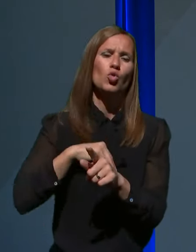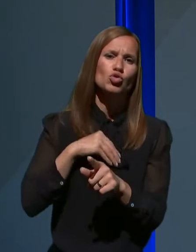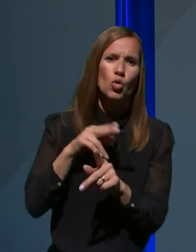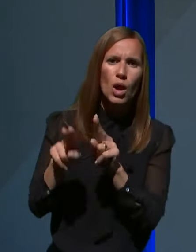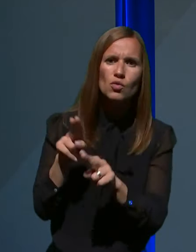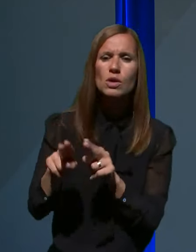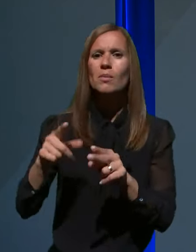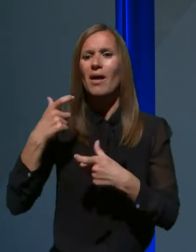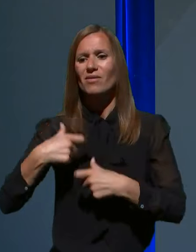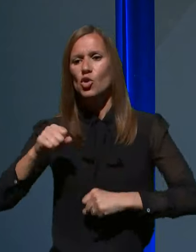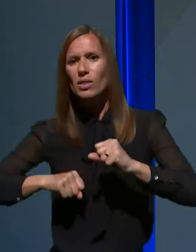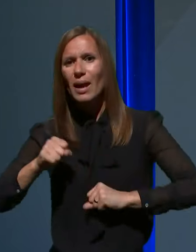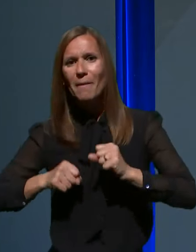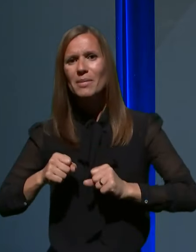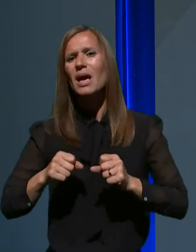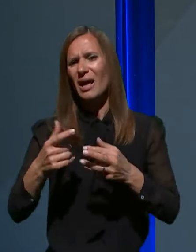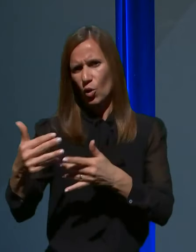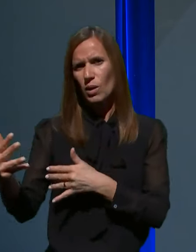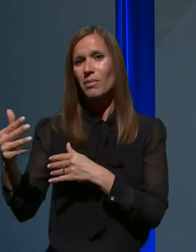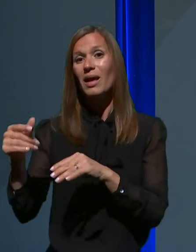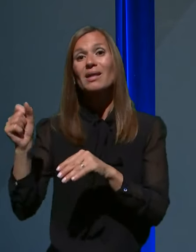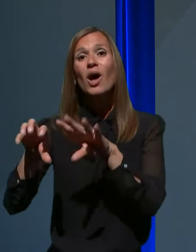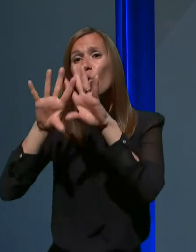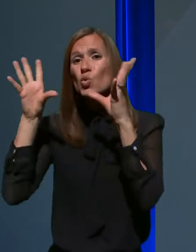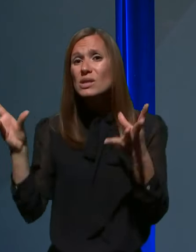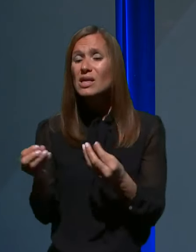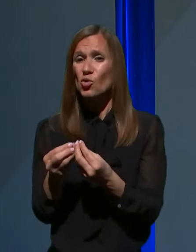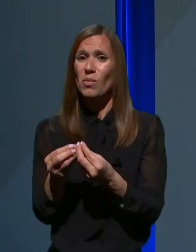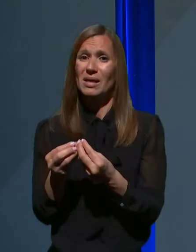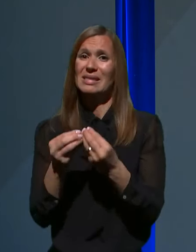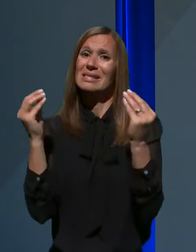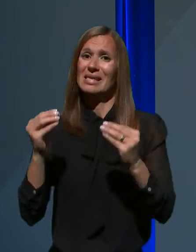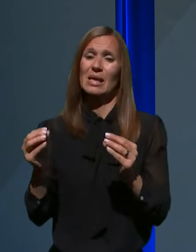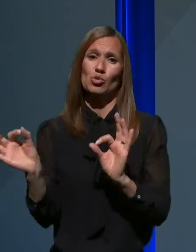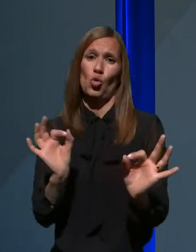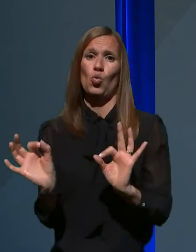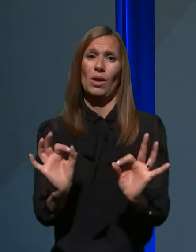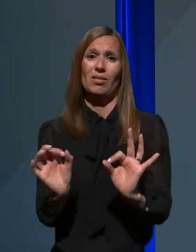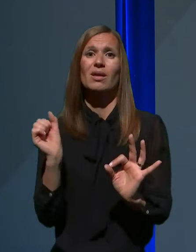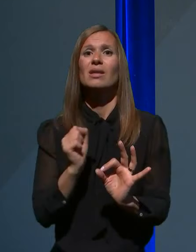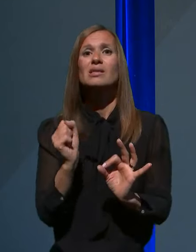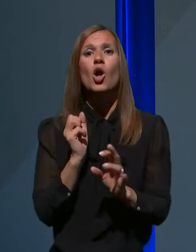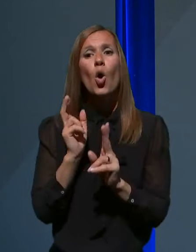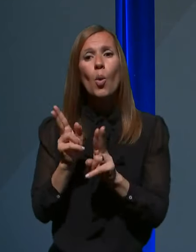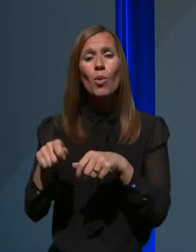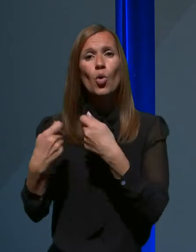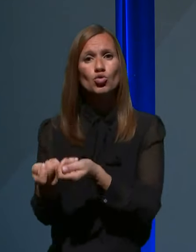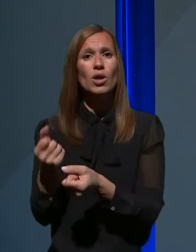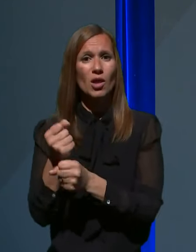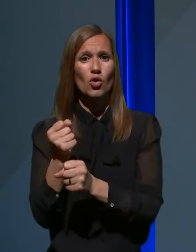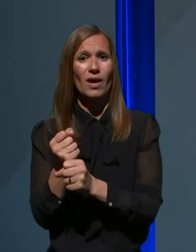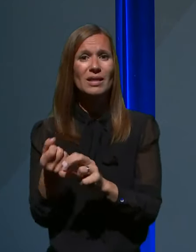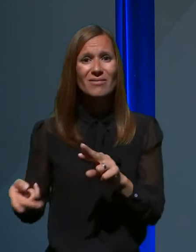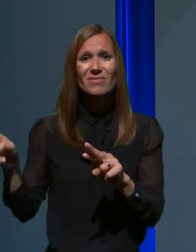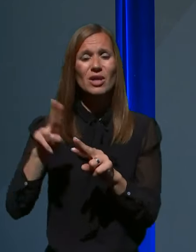fizioterapijo in podobno. Se pravi, da se na nek način omogoči delovanje večjega